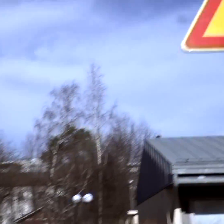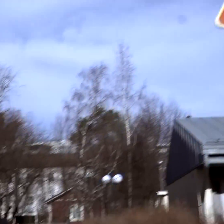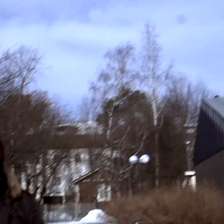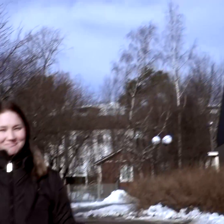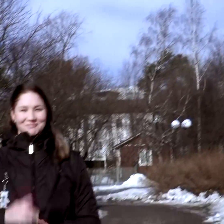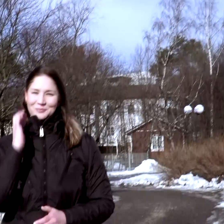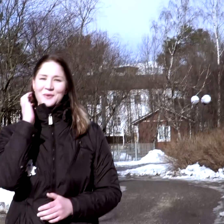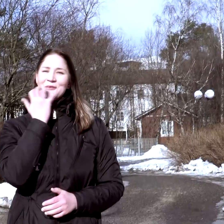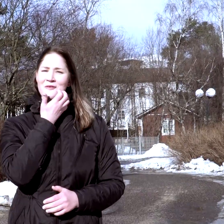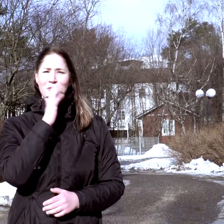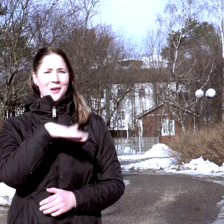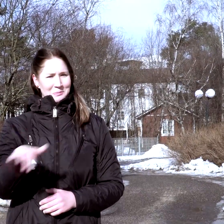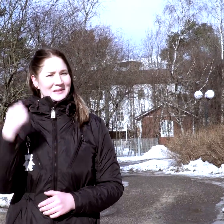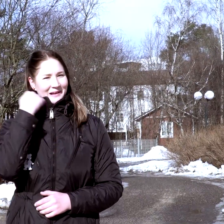Varo leikkiviä lapsia.